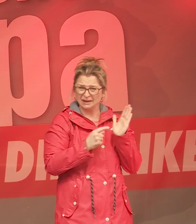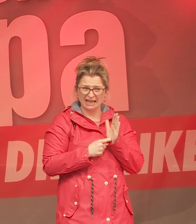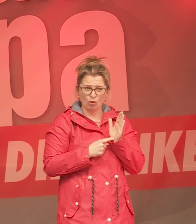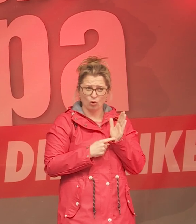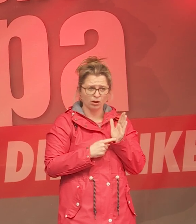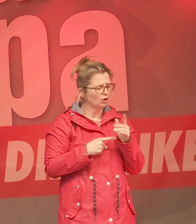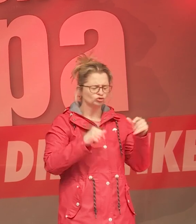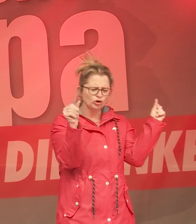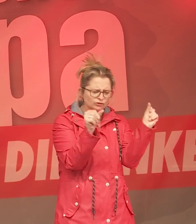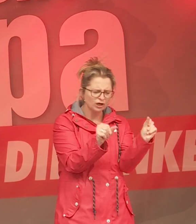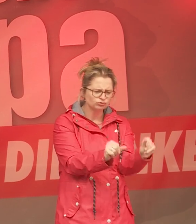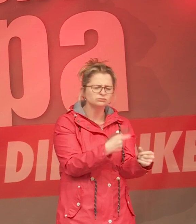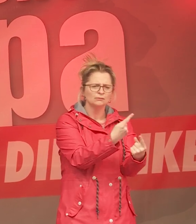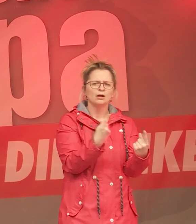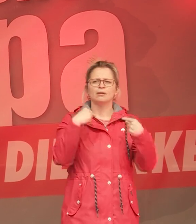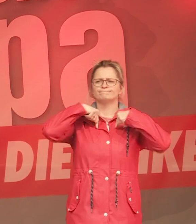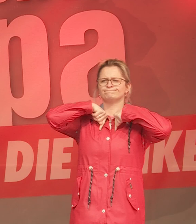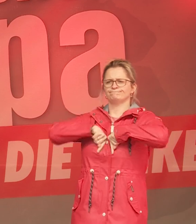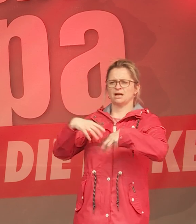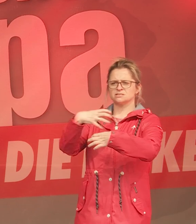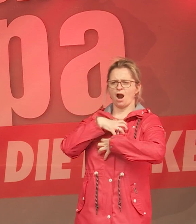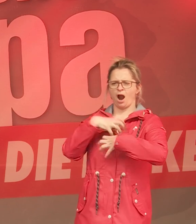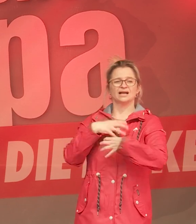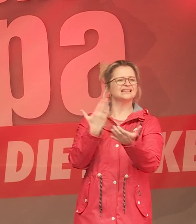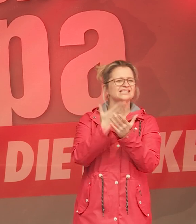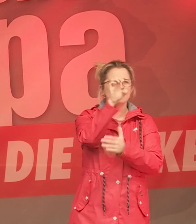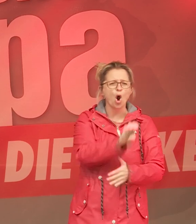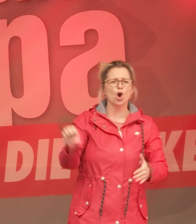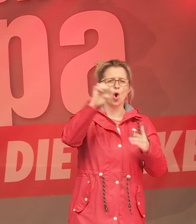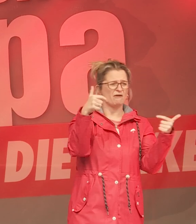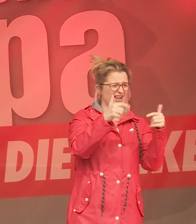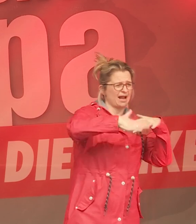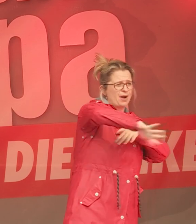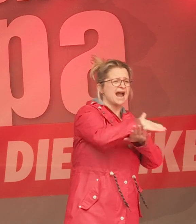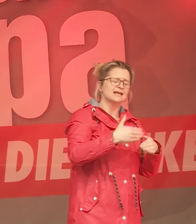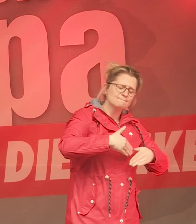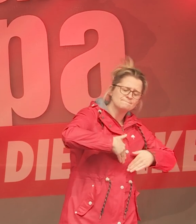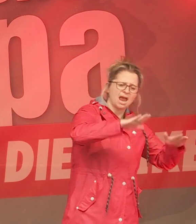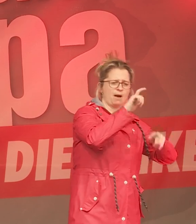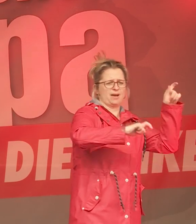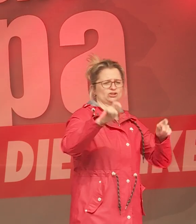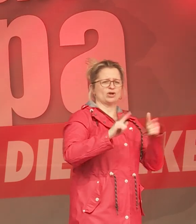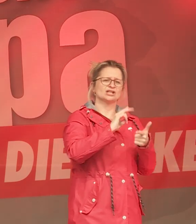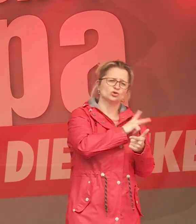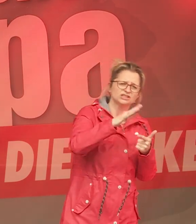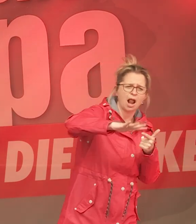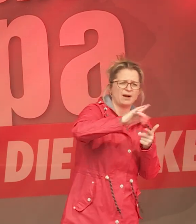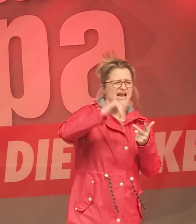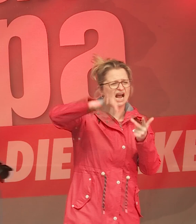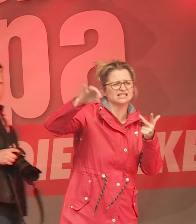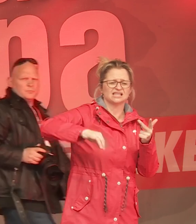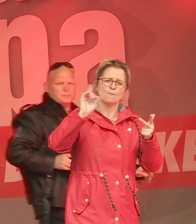krank machen. Deswegen brauchen wir deutlich mehr Personal in ganz Europa, in der Pflege und in der Erziehung und im sozialen Bereich.